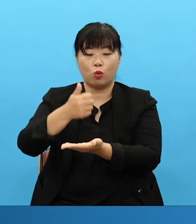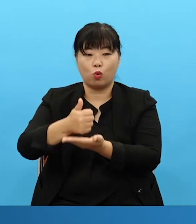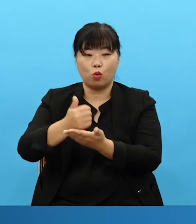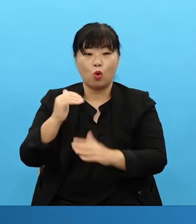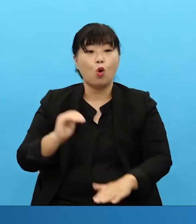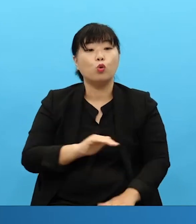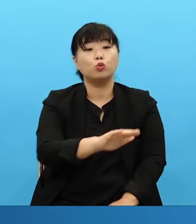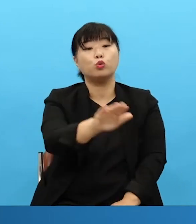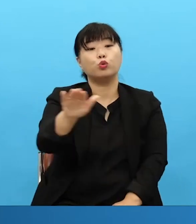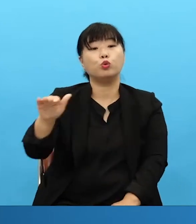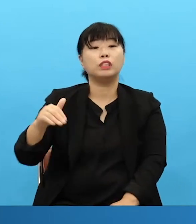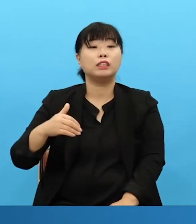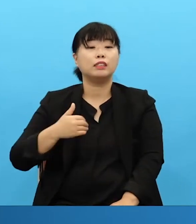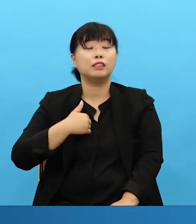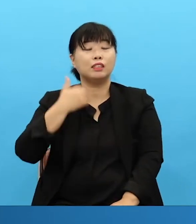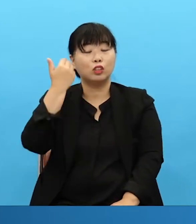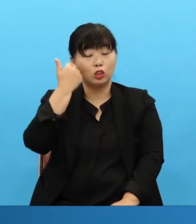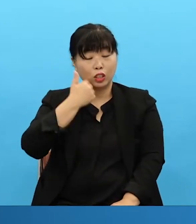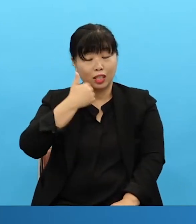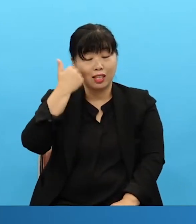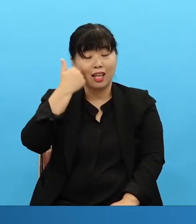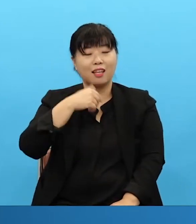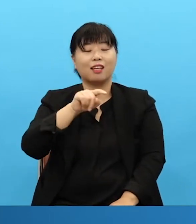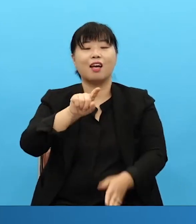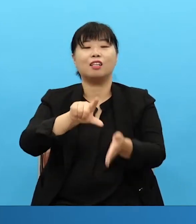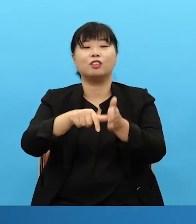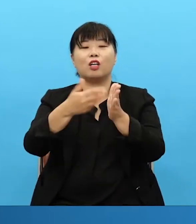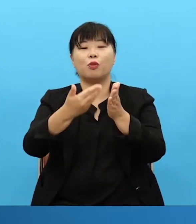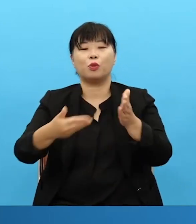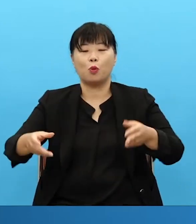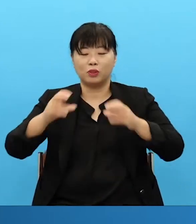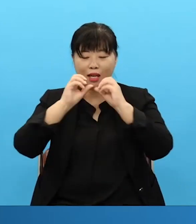우리는 이 시대의 전도자